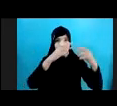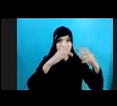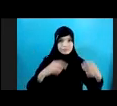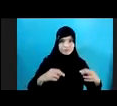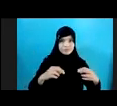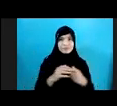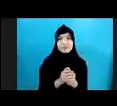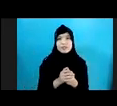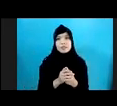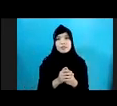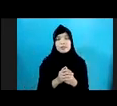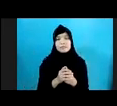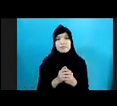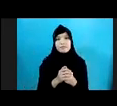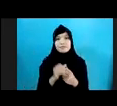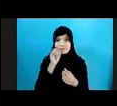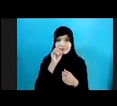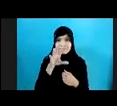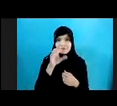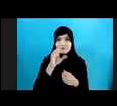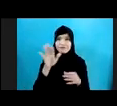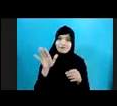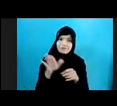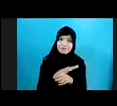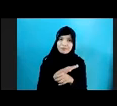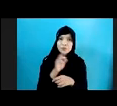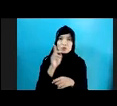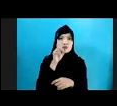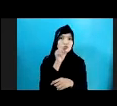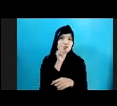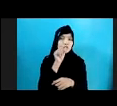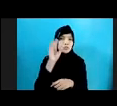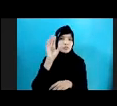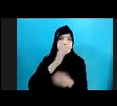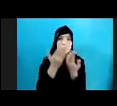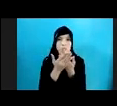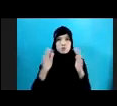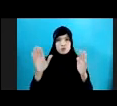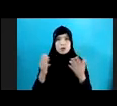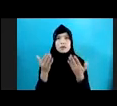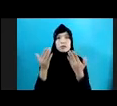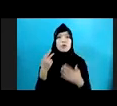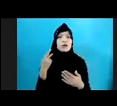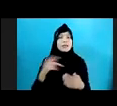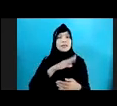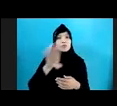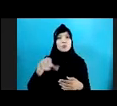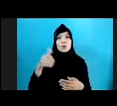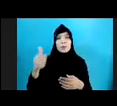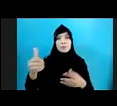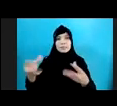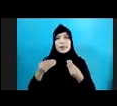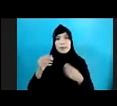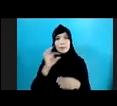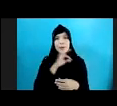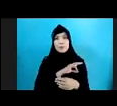itu Yang bisa saya Sampaikan Sebagai Pembuka Semoga Kita semua Bisa Mendapatkan Manfaat